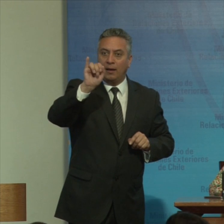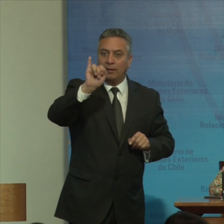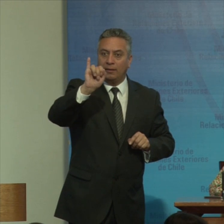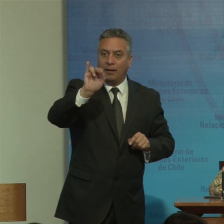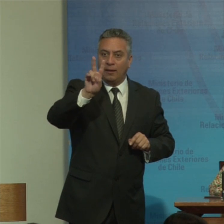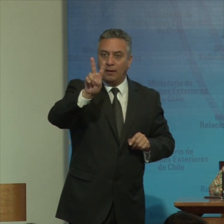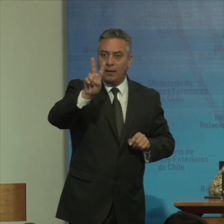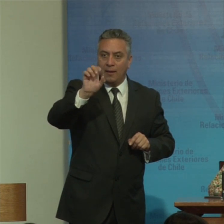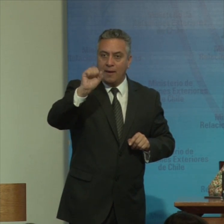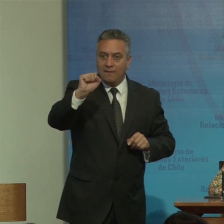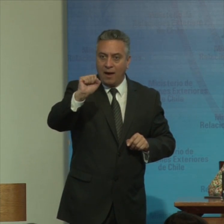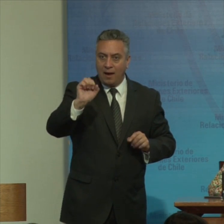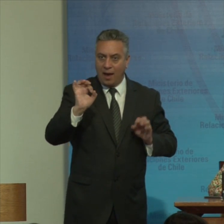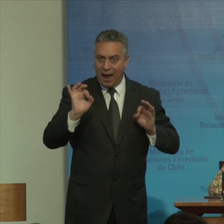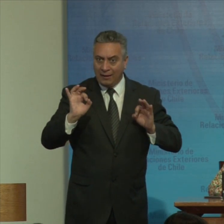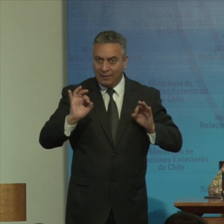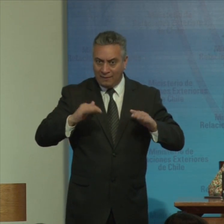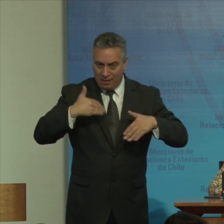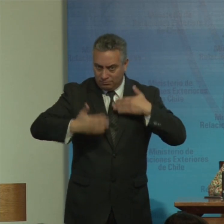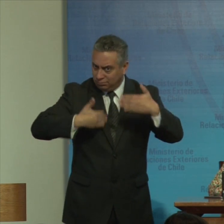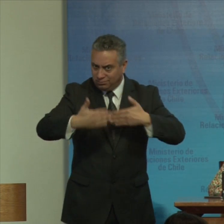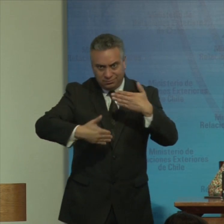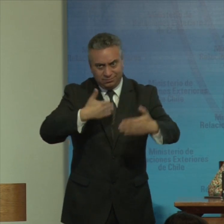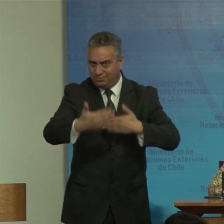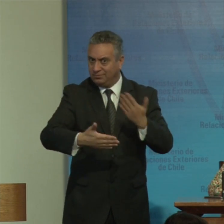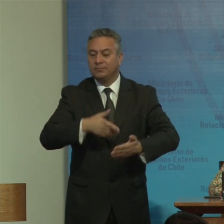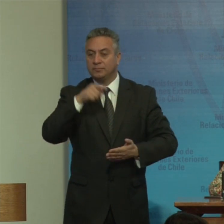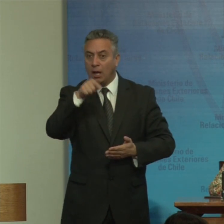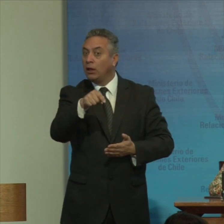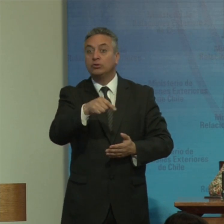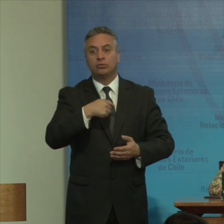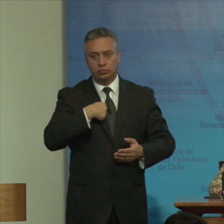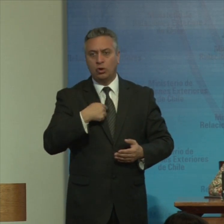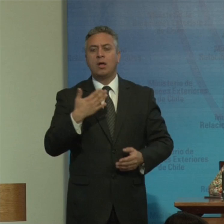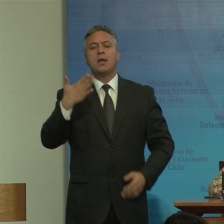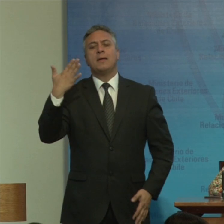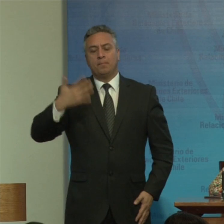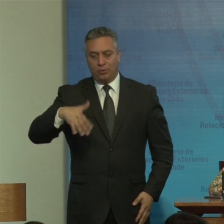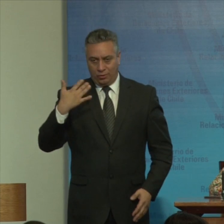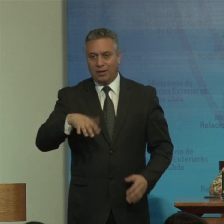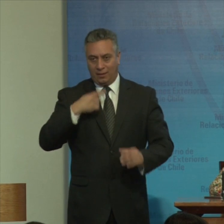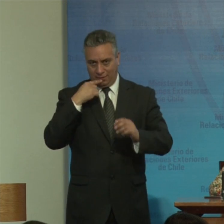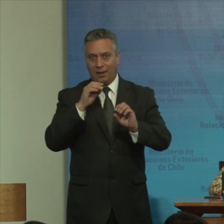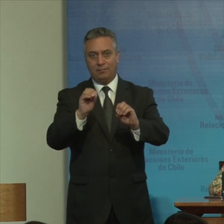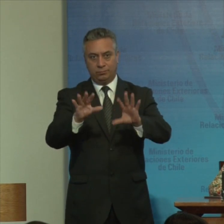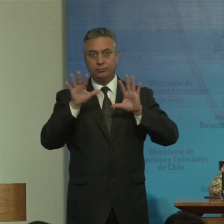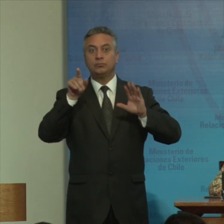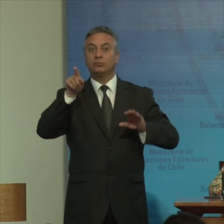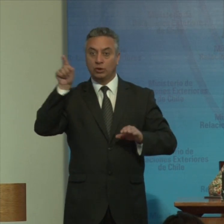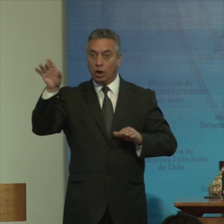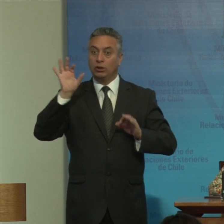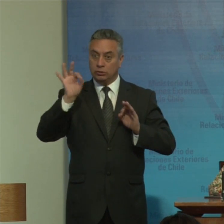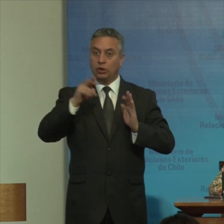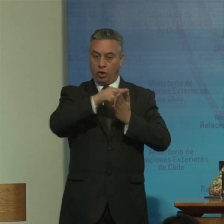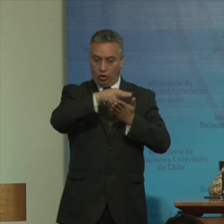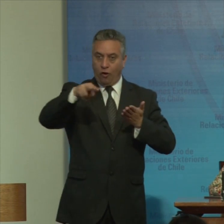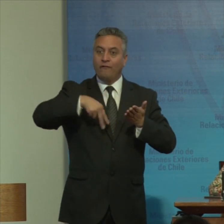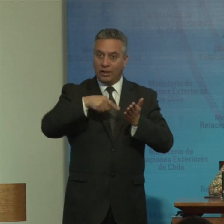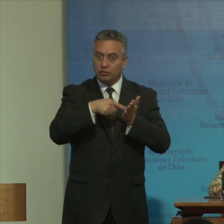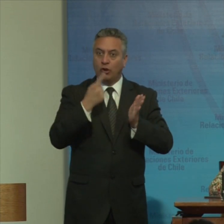convención y eso es importante destacar porque así resultó en la convención múltiples artículos